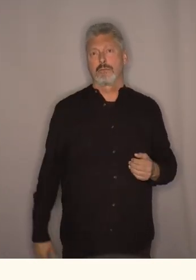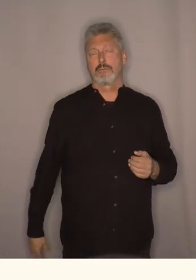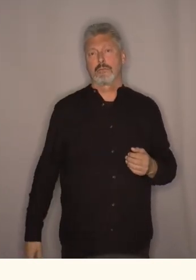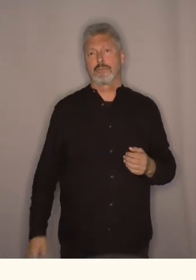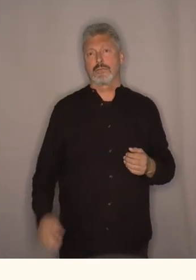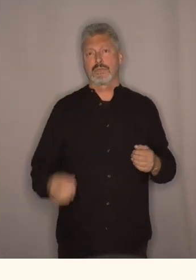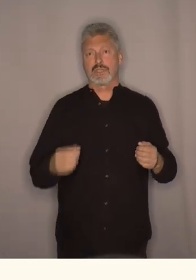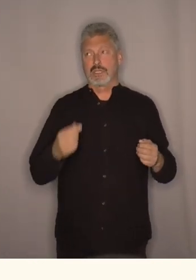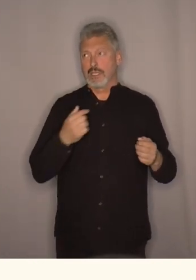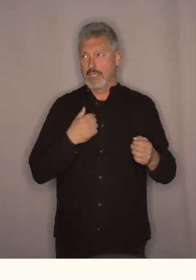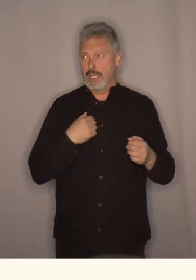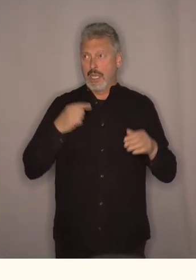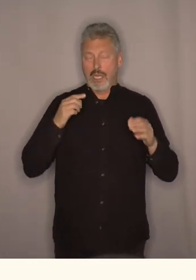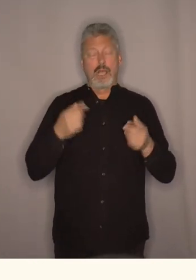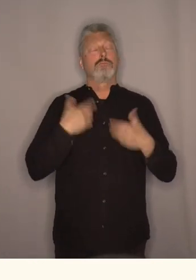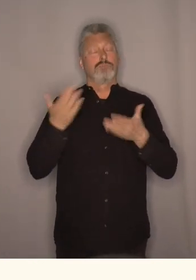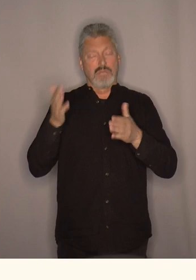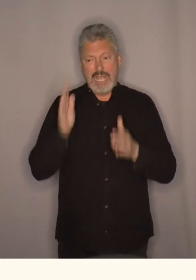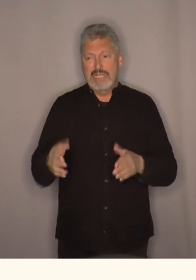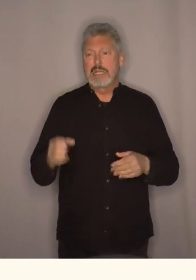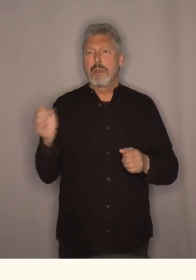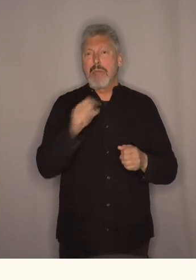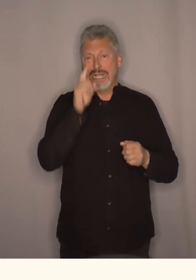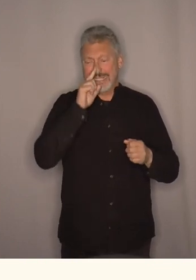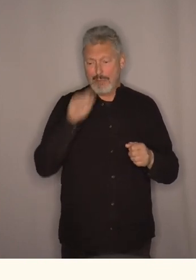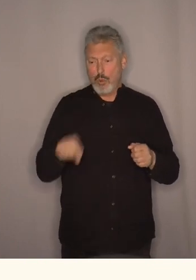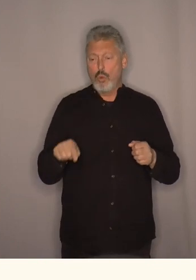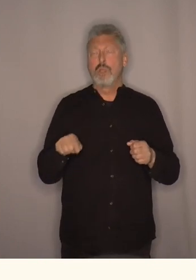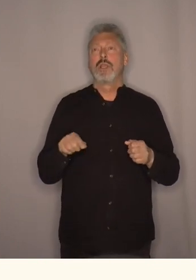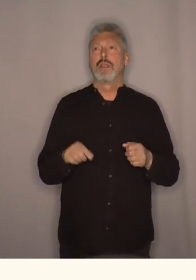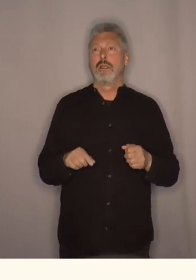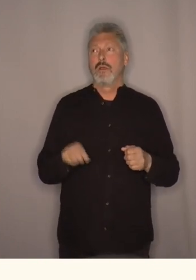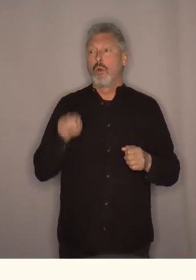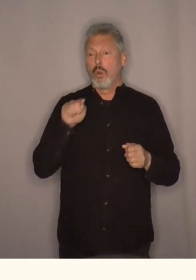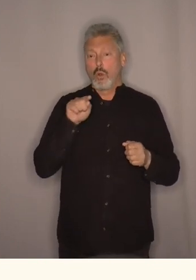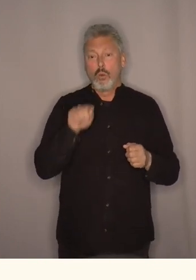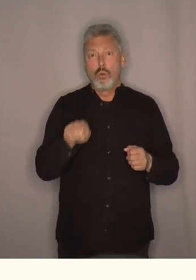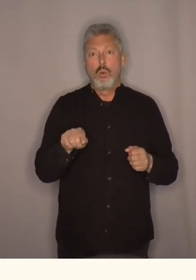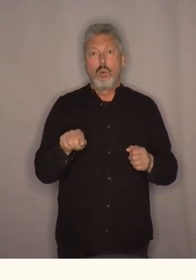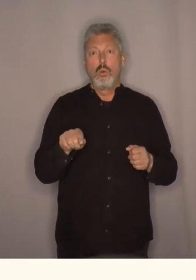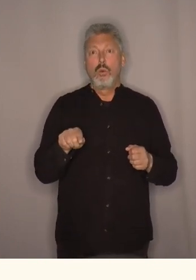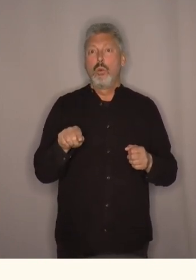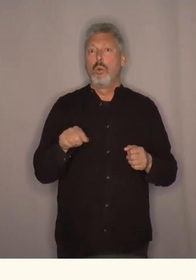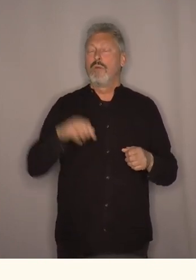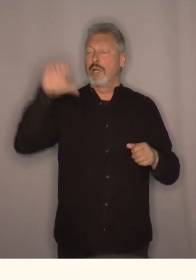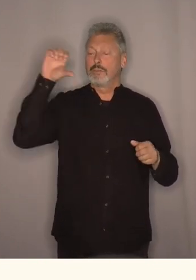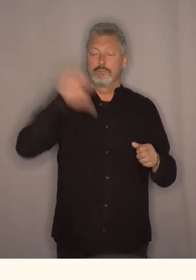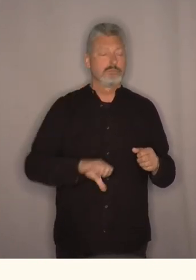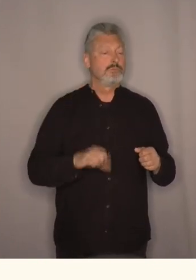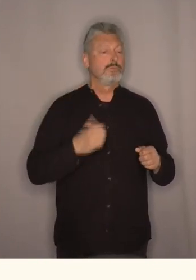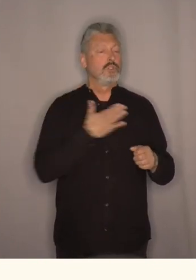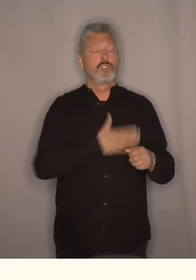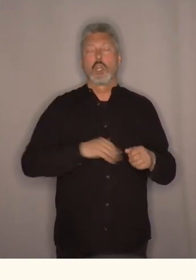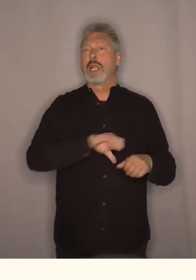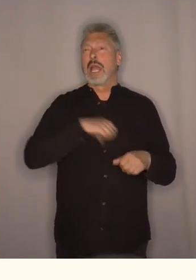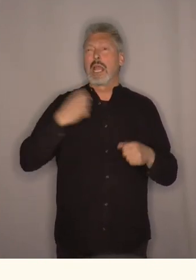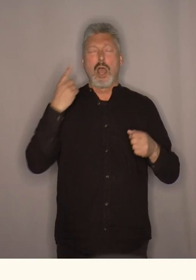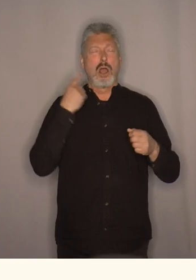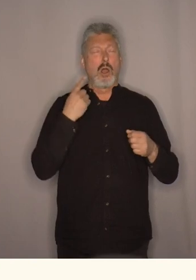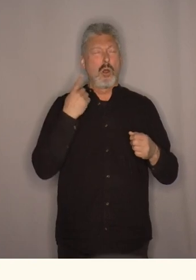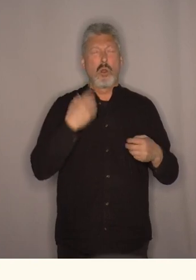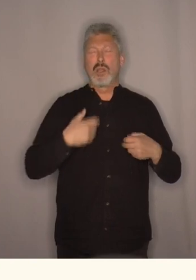Jeg er inne i huset også for å hilse på bestemoren. Og hun har hanglet ganske lenge. Jeg kan høre at det er